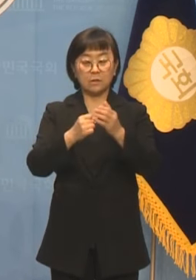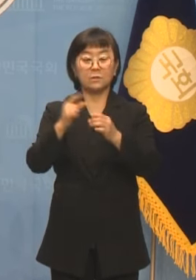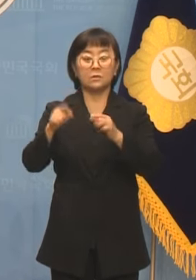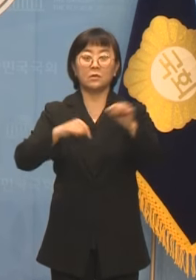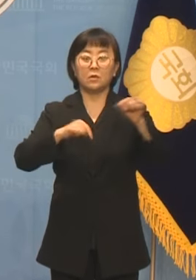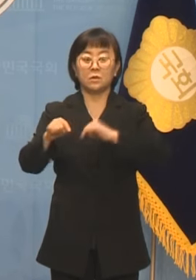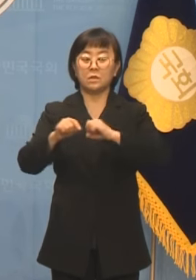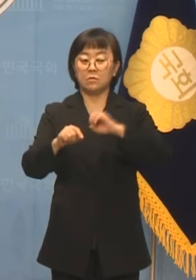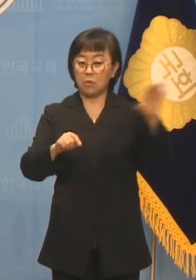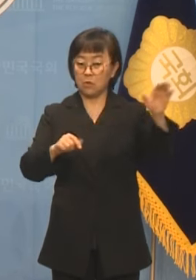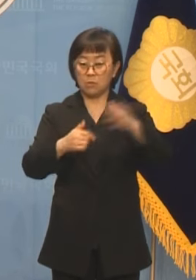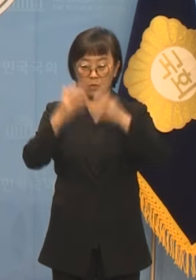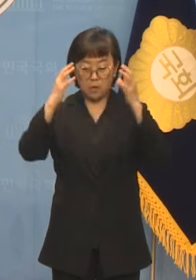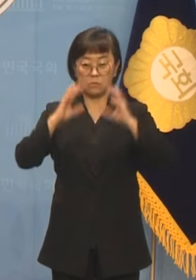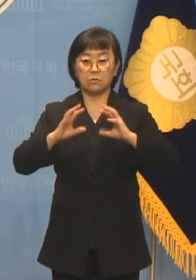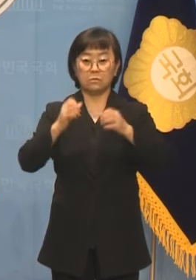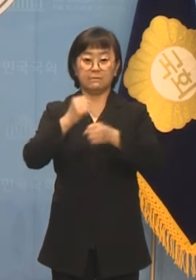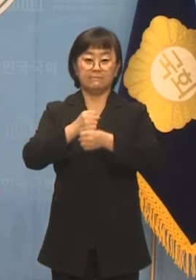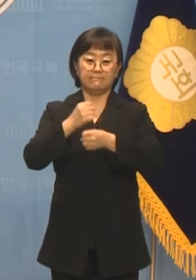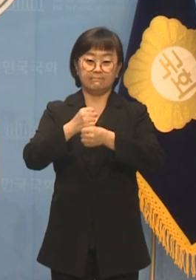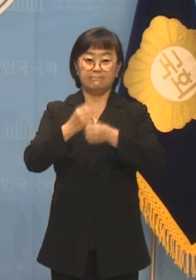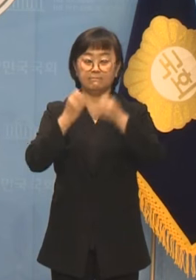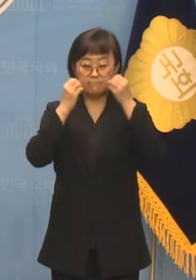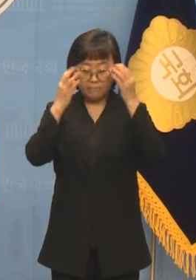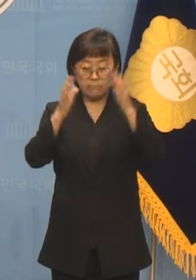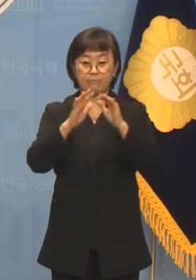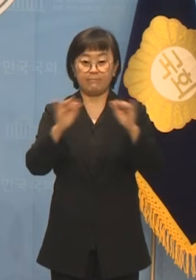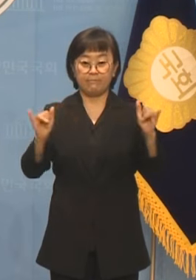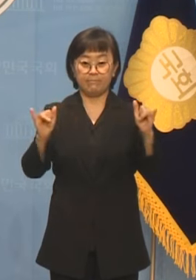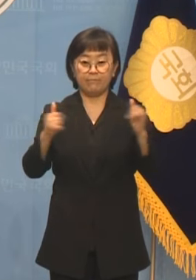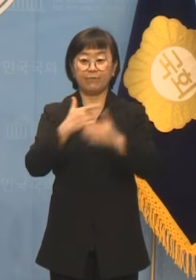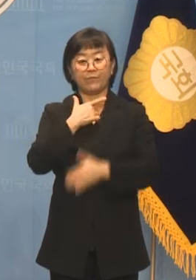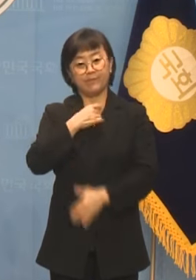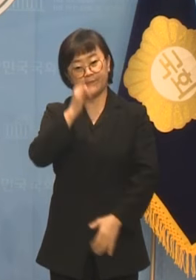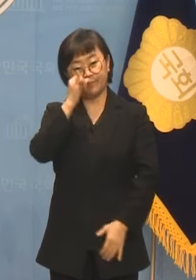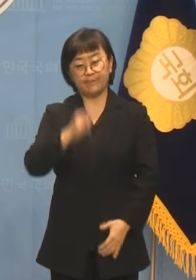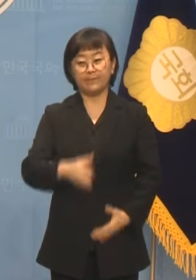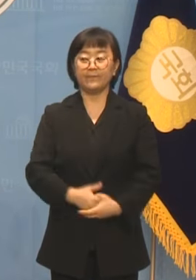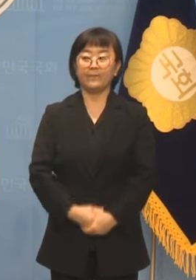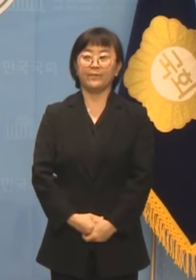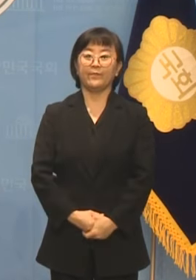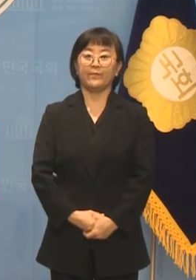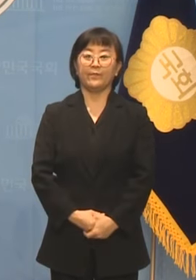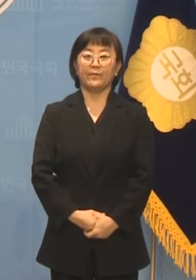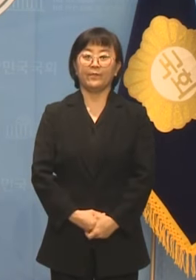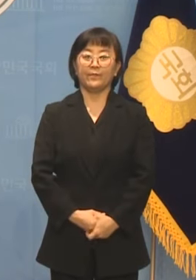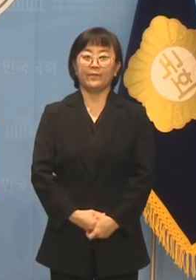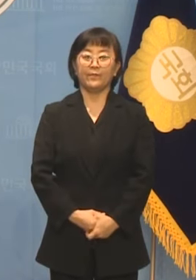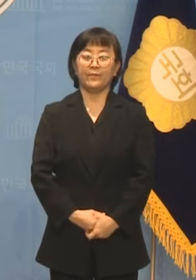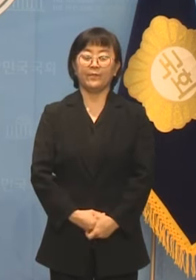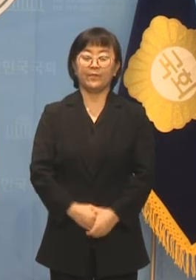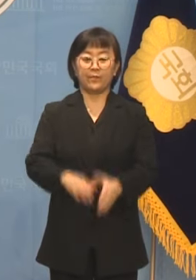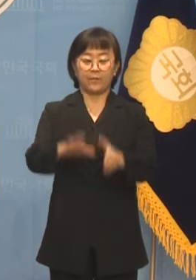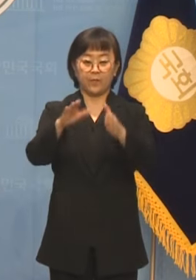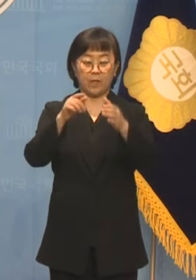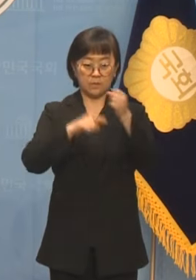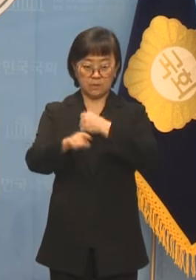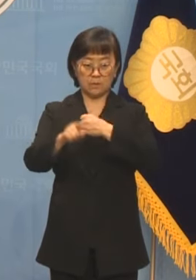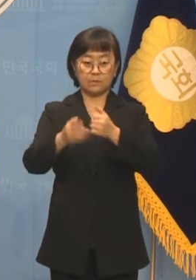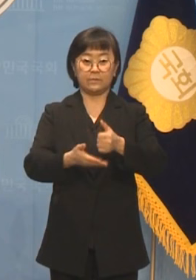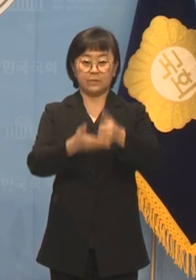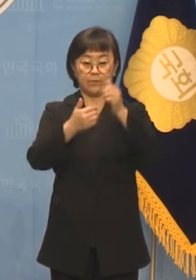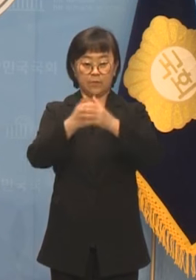새로운 대한민국을 만들어갈 새로운 임무를 원하고 계십니다 그 뜻을 받들어